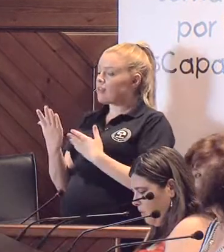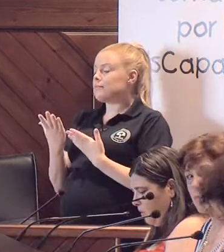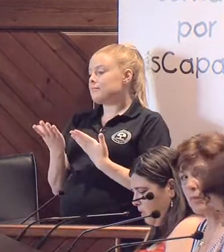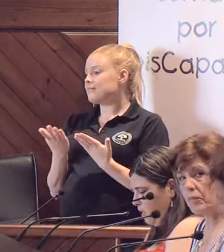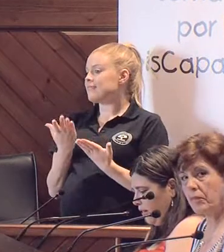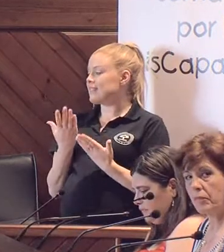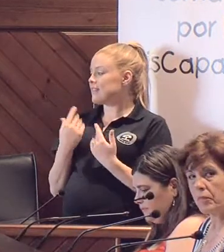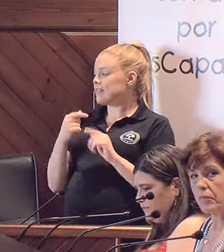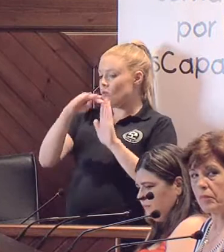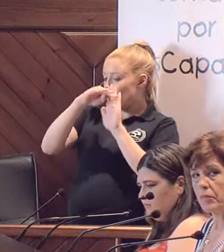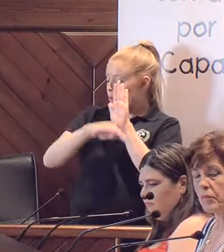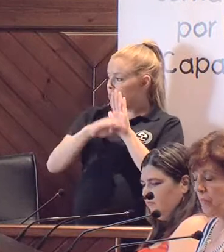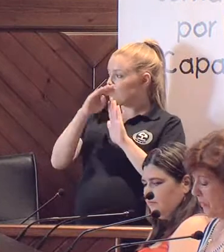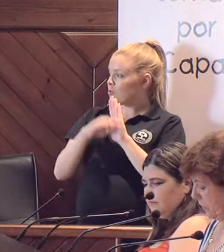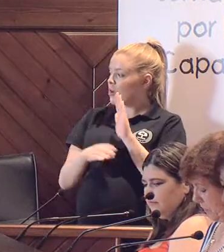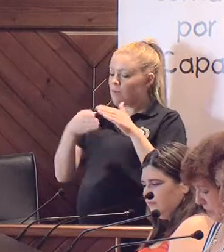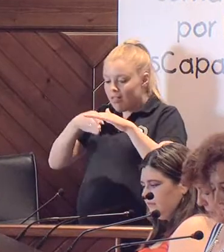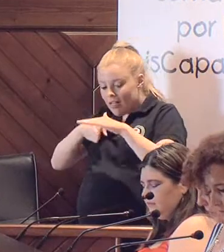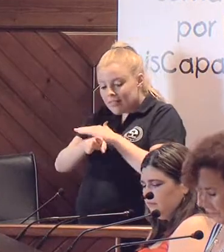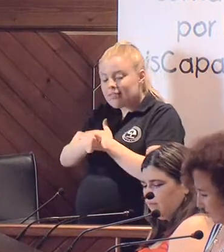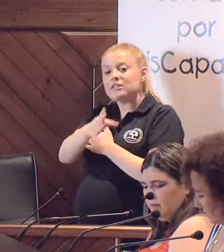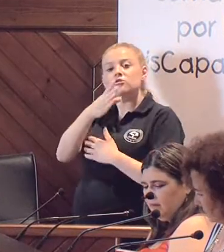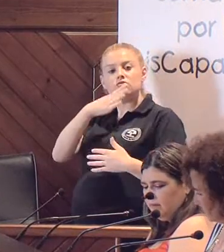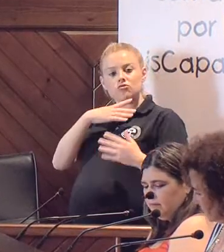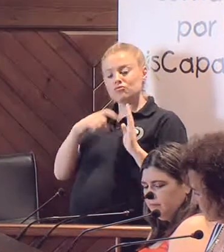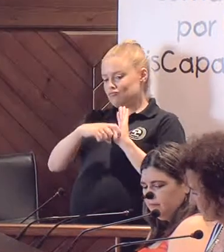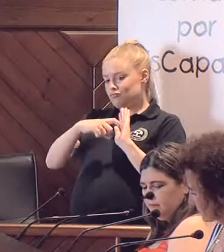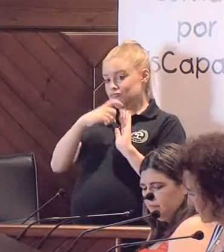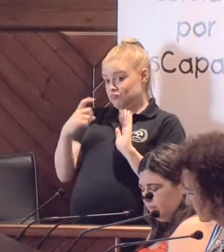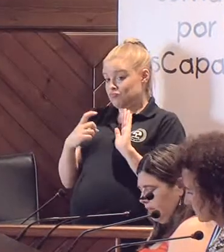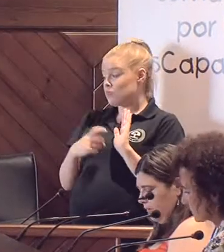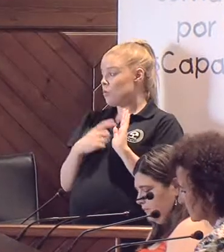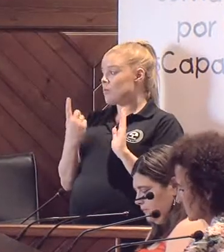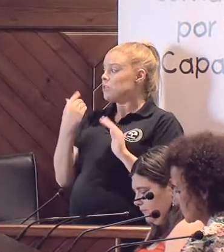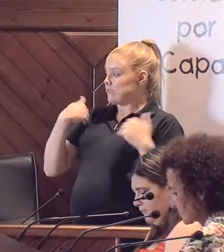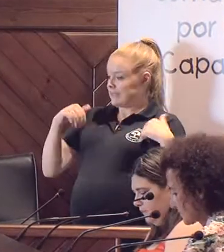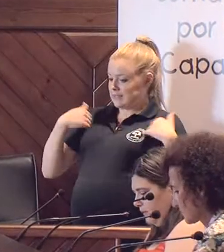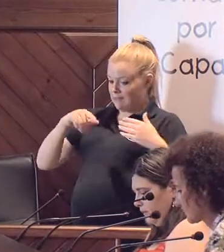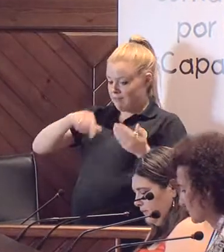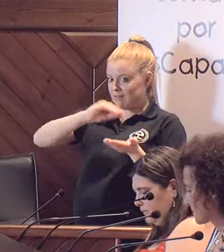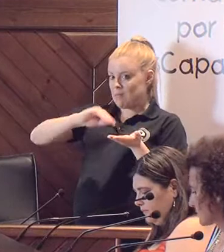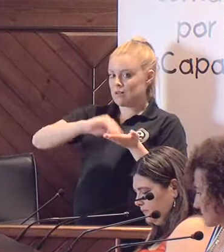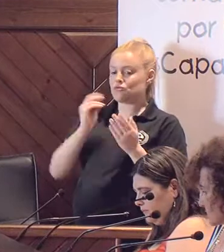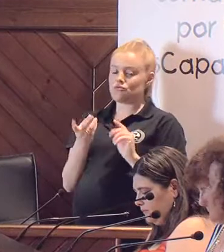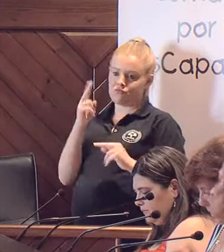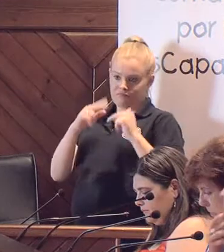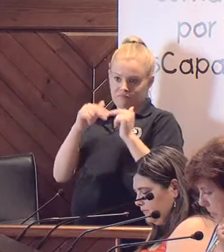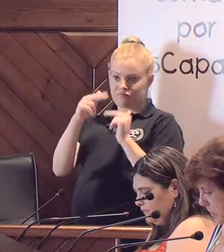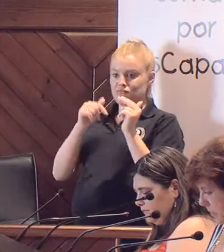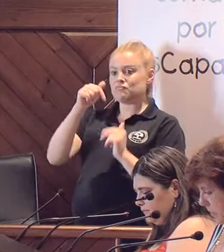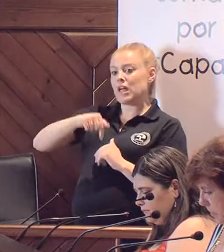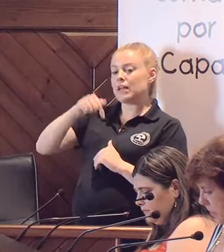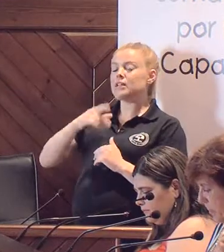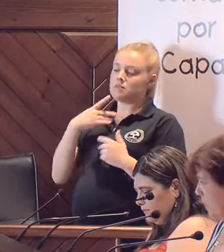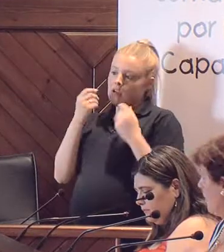nos han hecho un plan de accesibilidad muy completo, que ya está por aquí, por los despachos de urbanismo, y ya se va teniendo